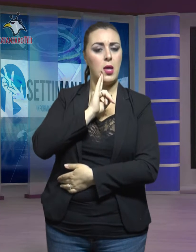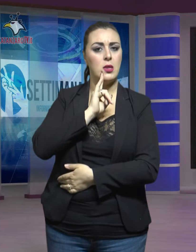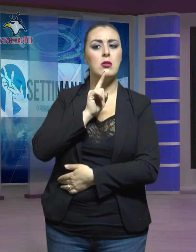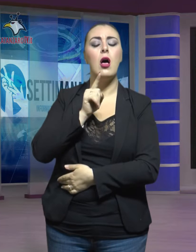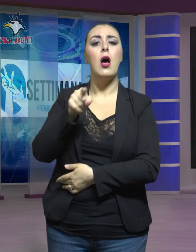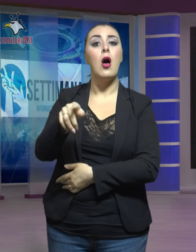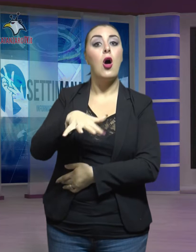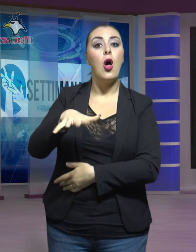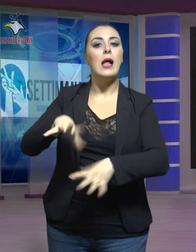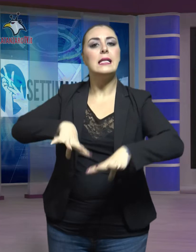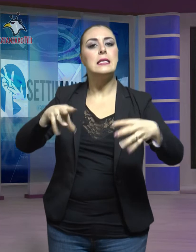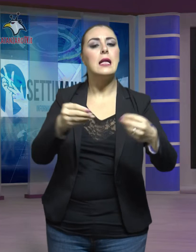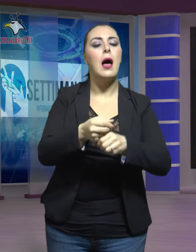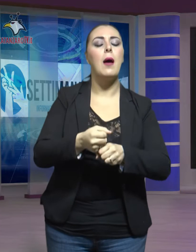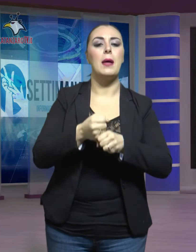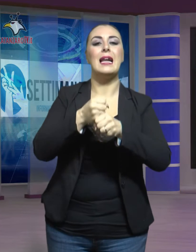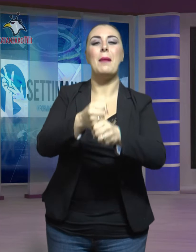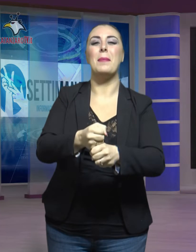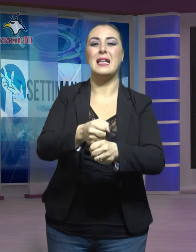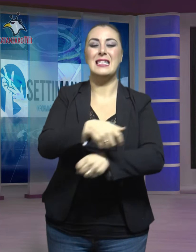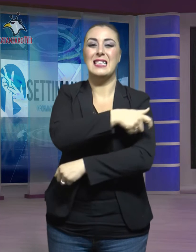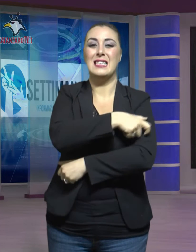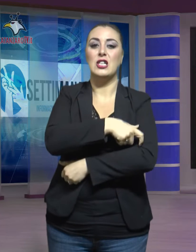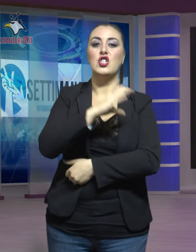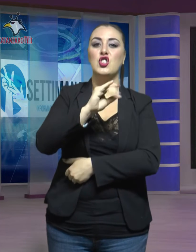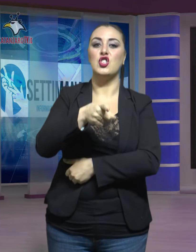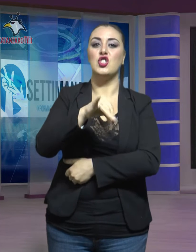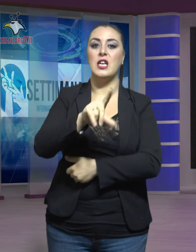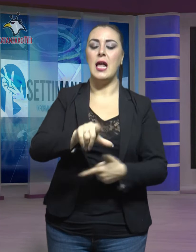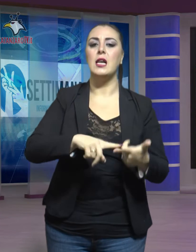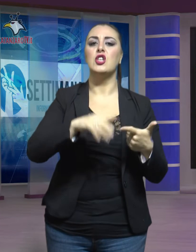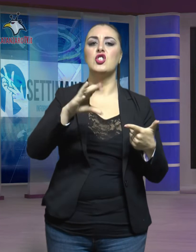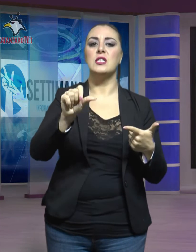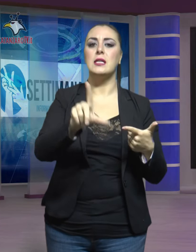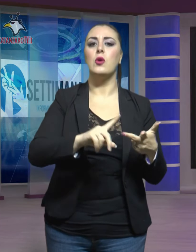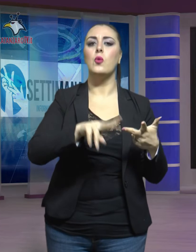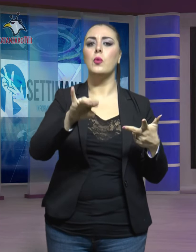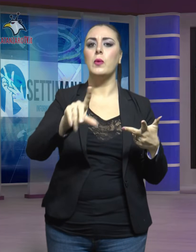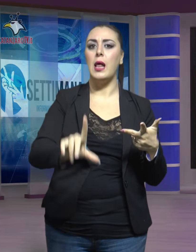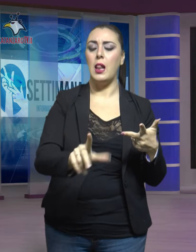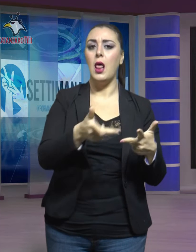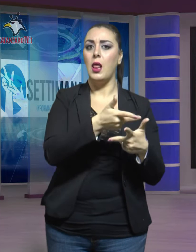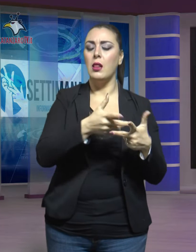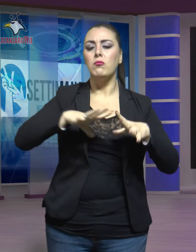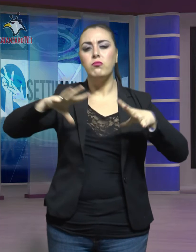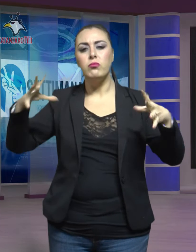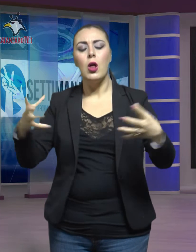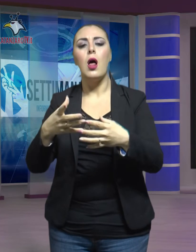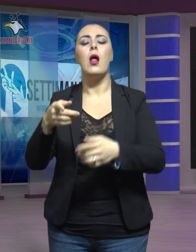rappresentanti sindacali di CGL Cisle Will, i lavoratori hanno occupato